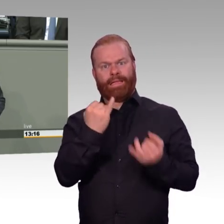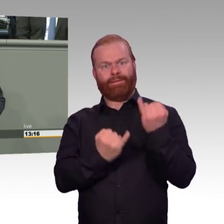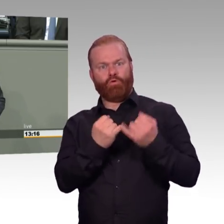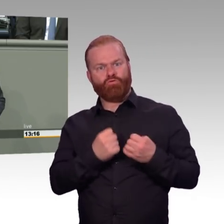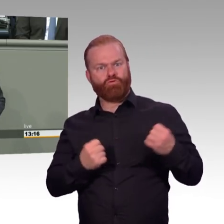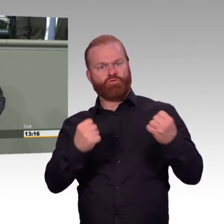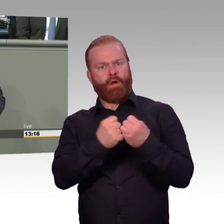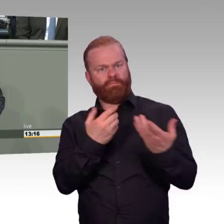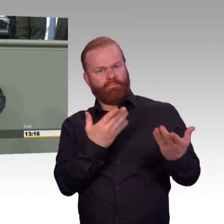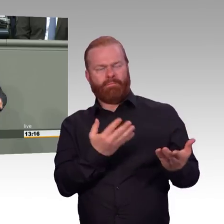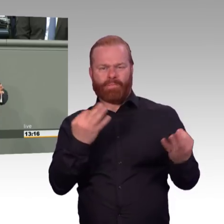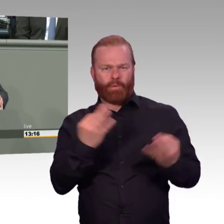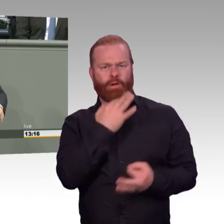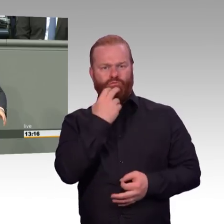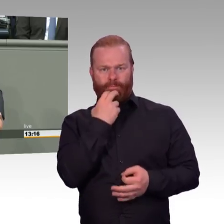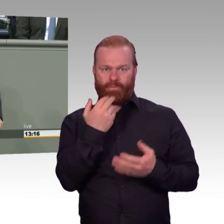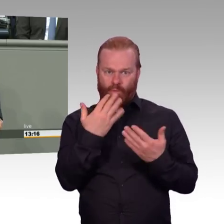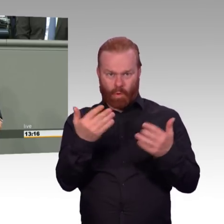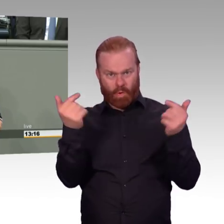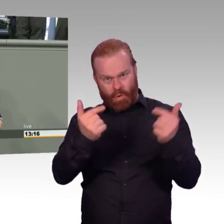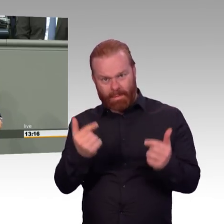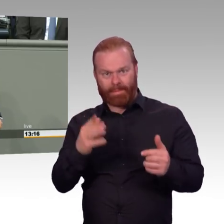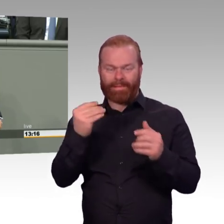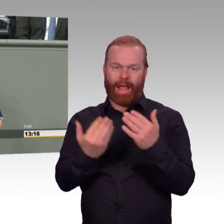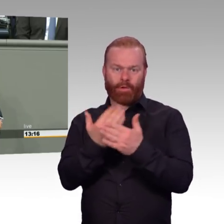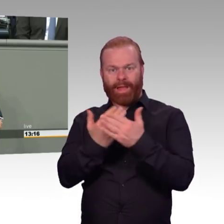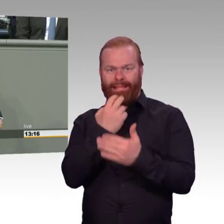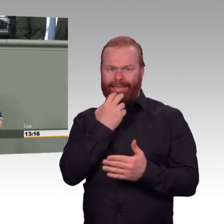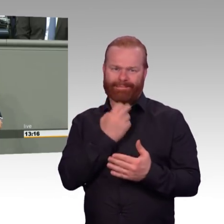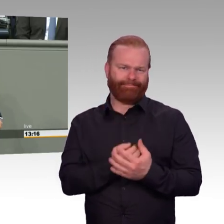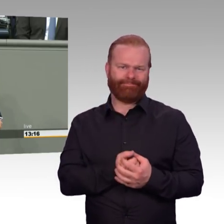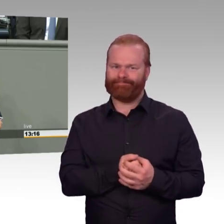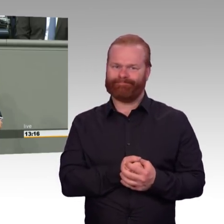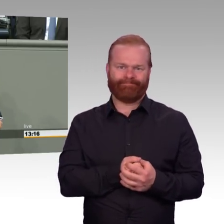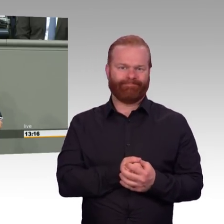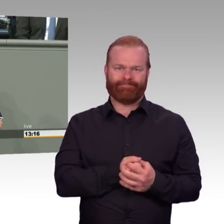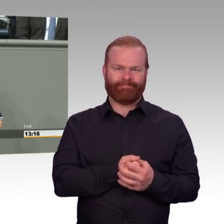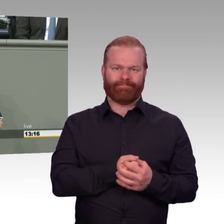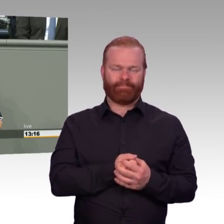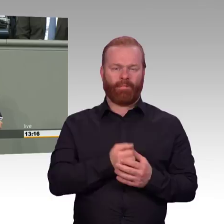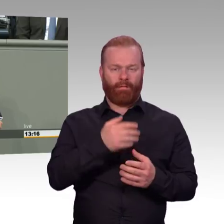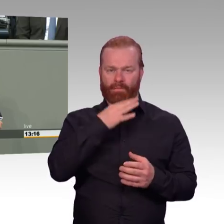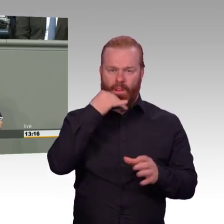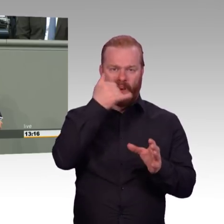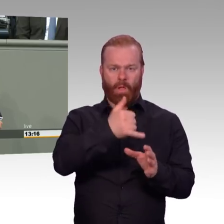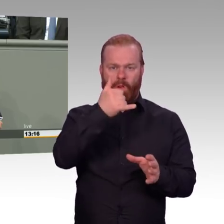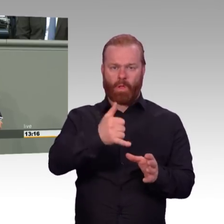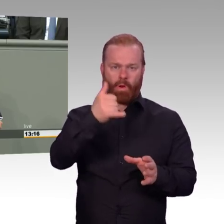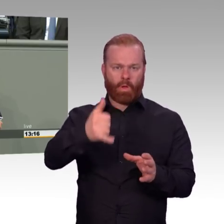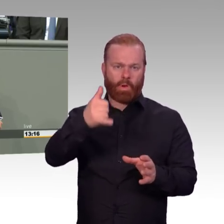ausfüllen, aber genau die wollen Sie abschalten. Und es kann Ihnen auch nicht schnell genug gehen mit der Abschaltung, die circa 30.000 Arbeitsplätze,